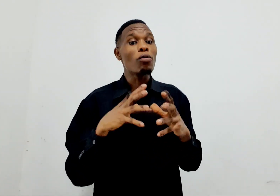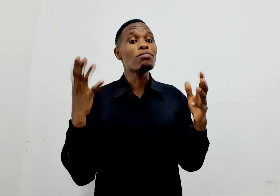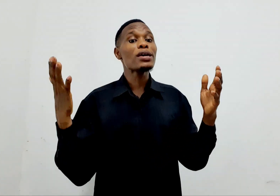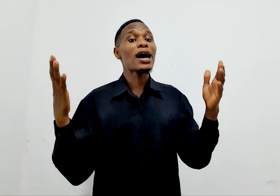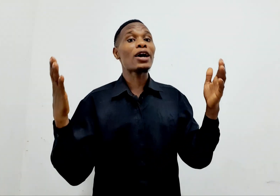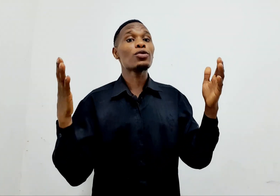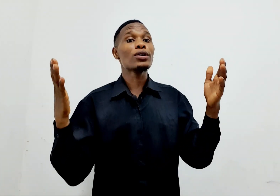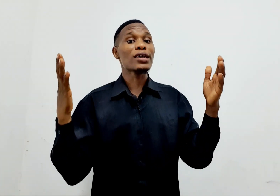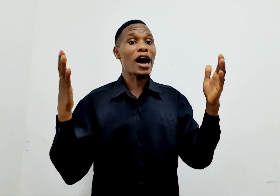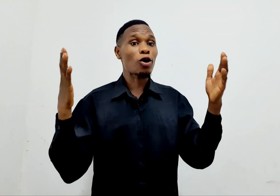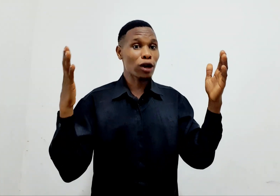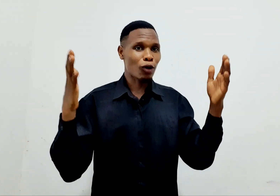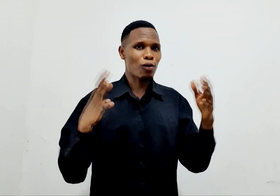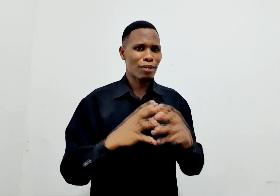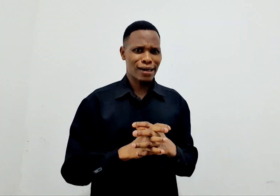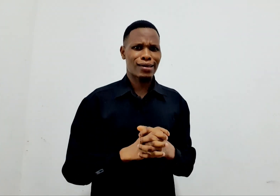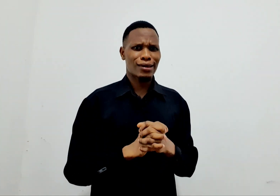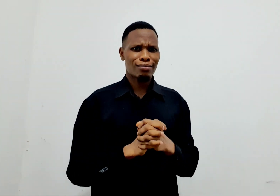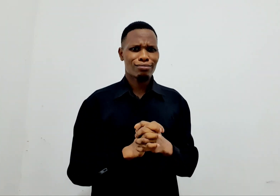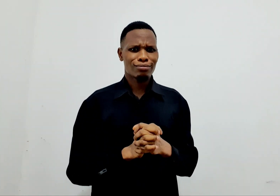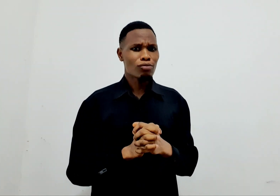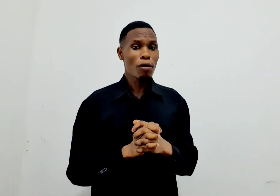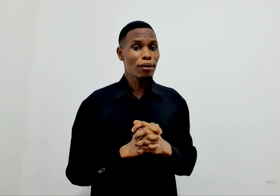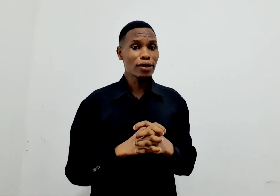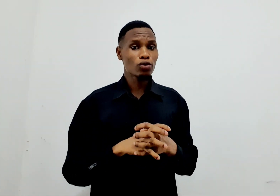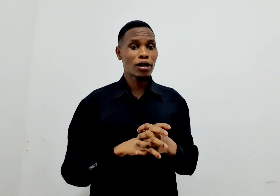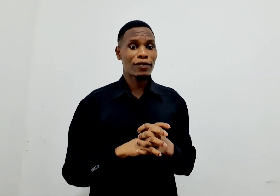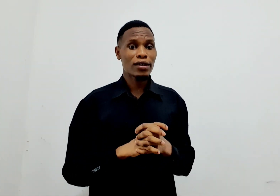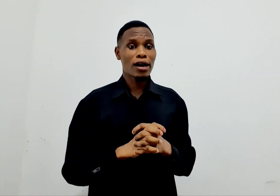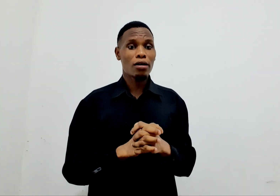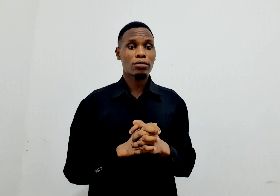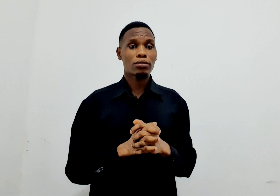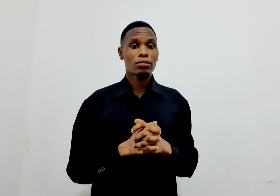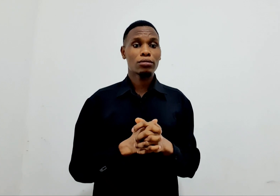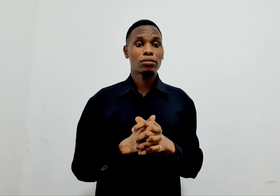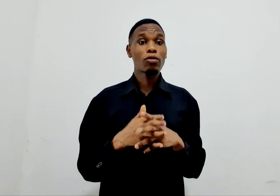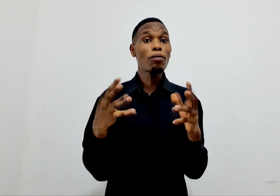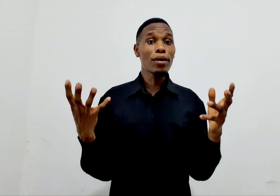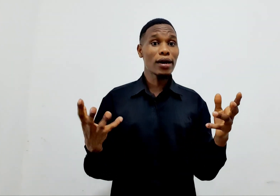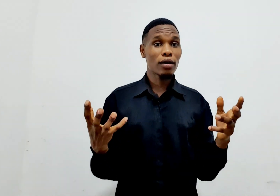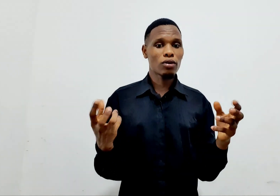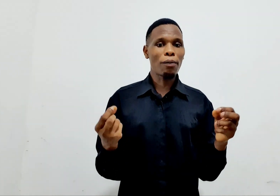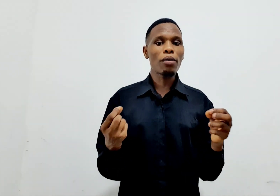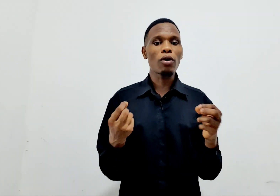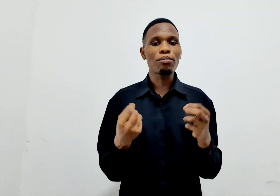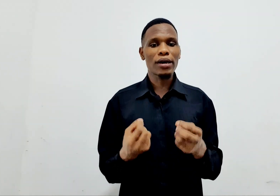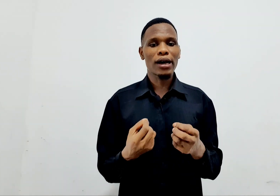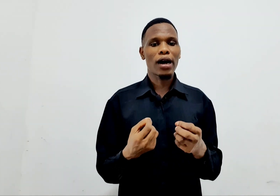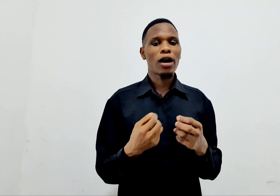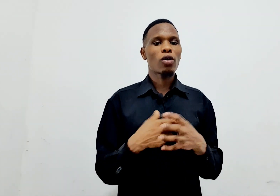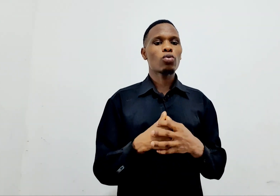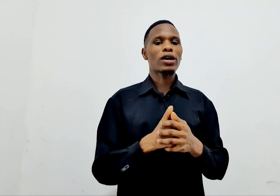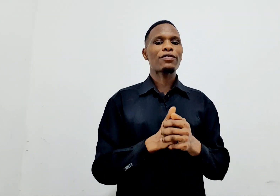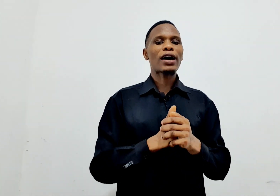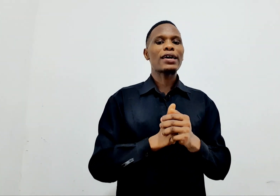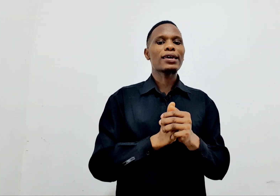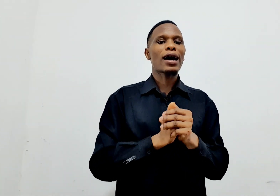Mwombe andui yako na kumbariki. Mwombe tu urafikia angu. Mwombe unapo mombea. Unafanya